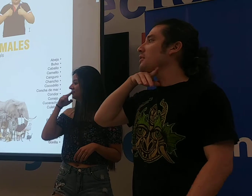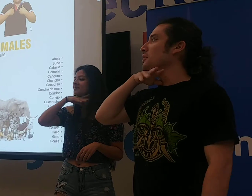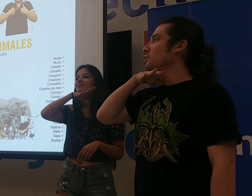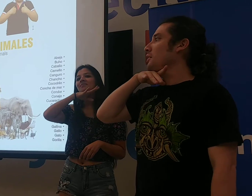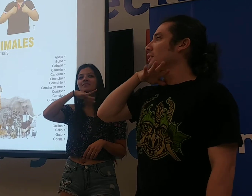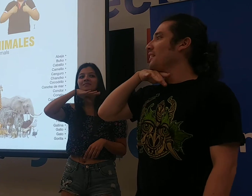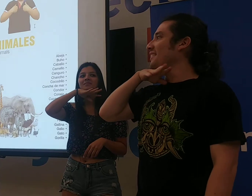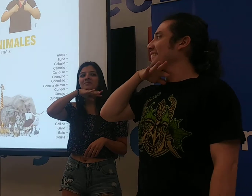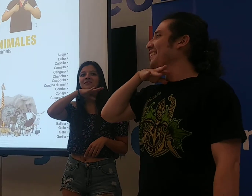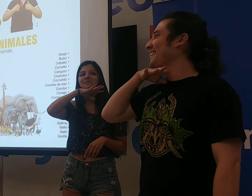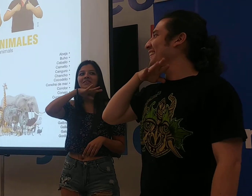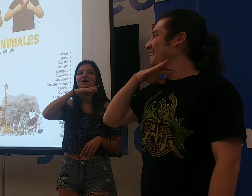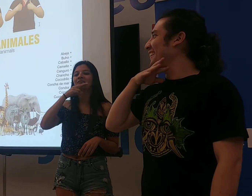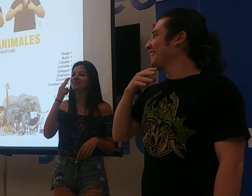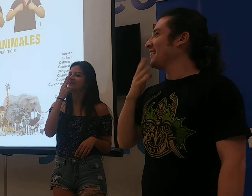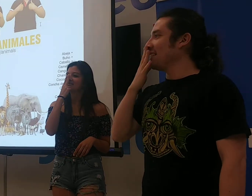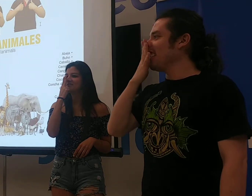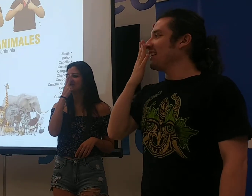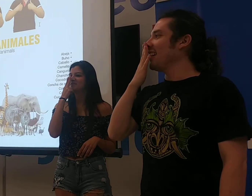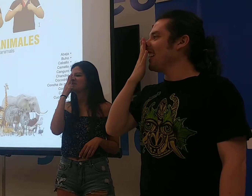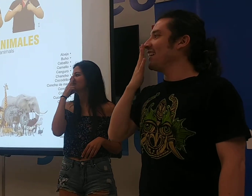Tancho, muy bien Muy bien, lo recuerdo